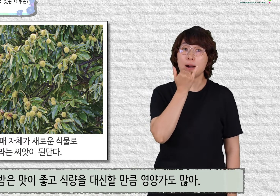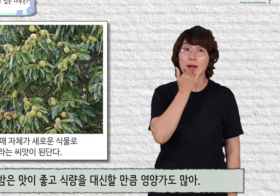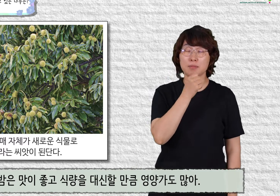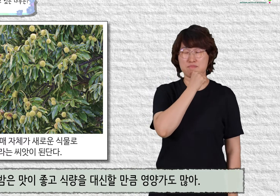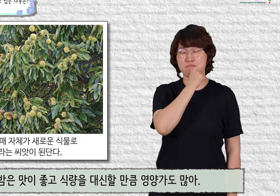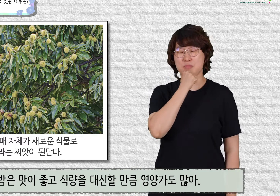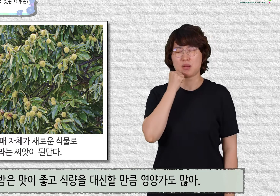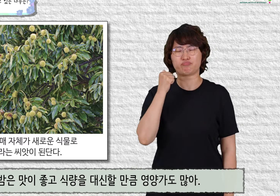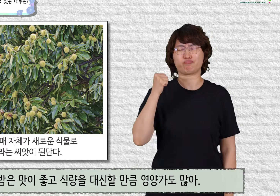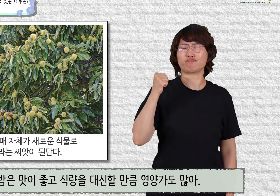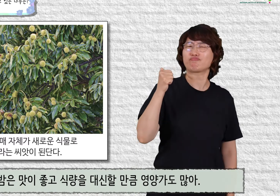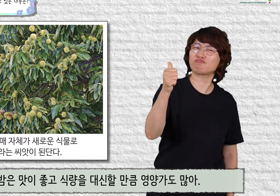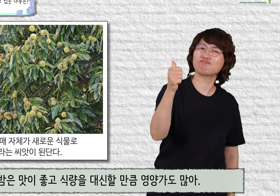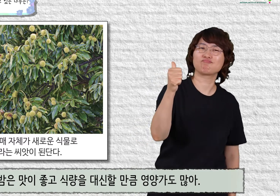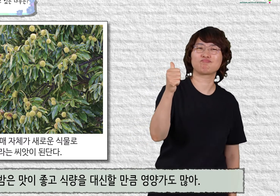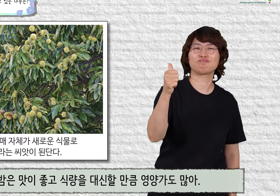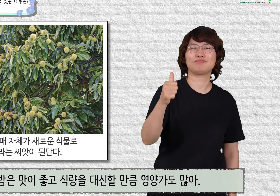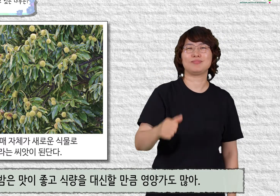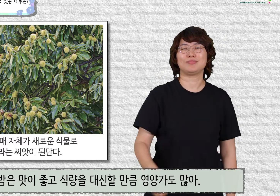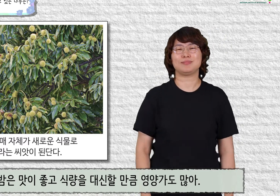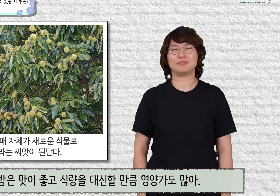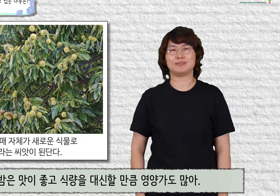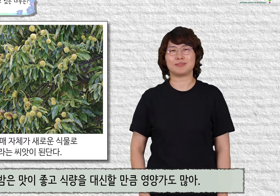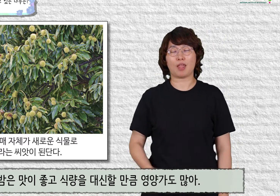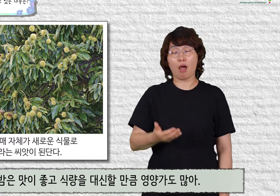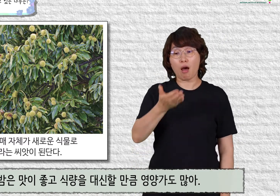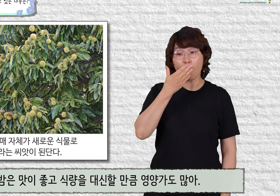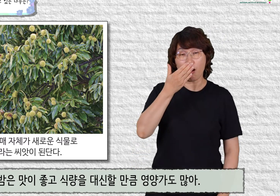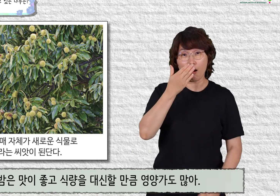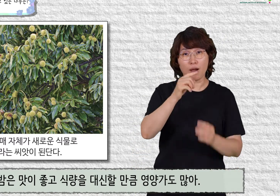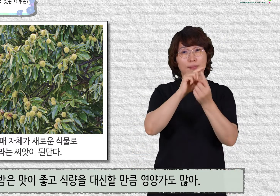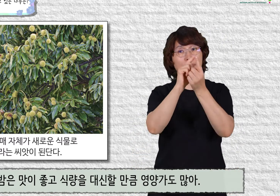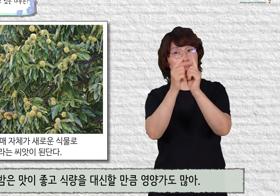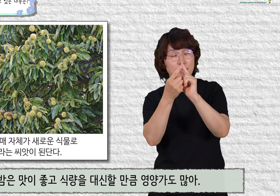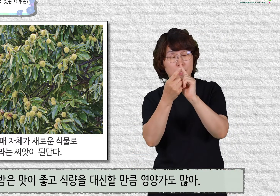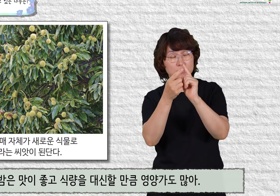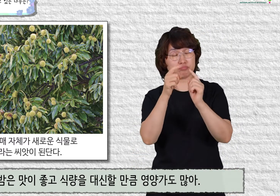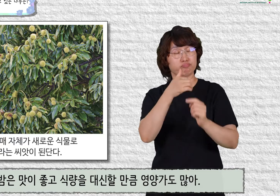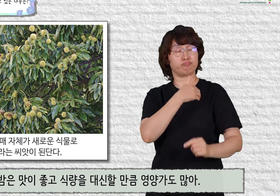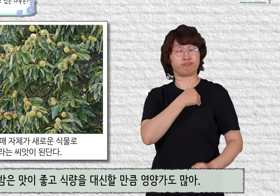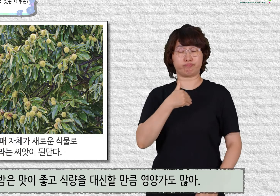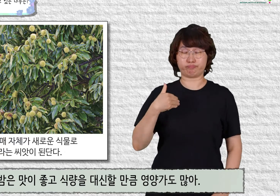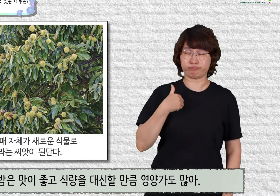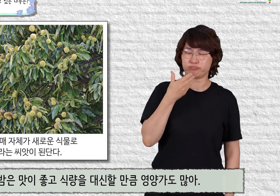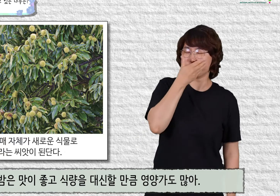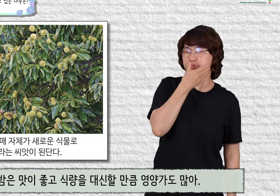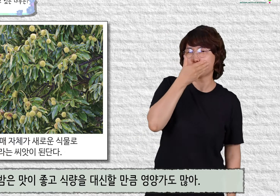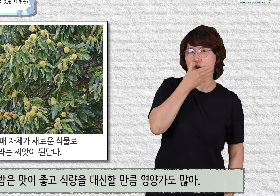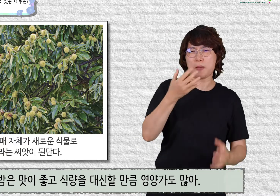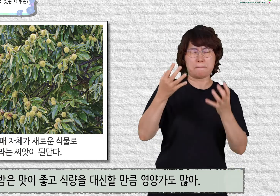밤은 맛이 좋고 식량을 대신할 만큼 영양가도 많아.